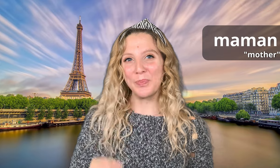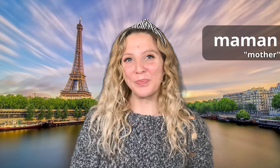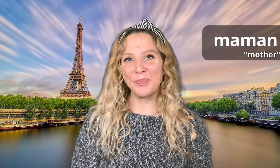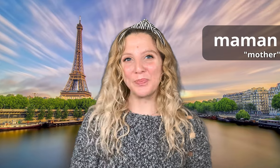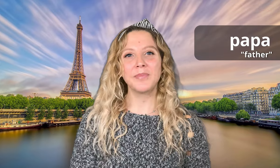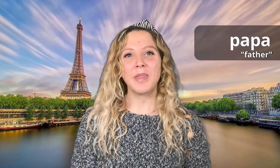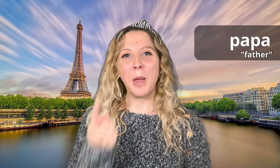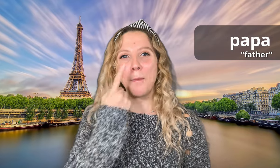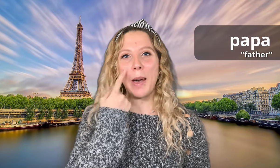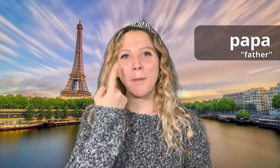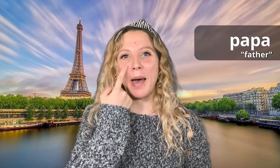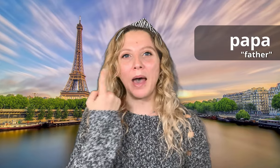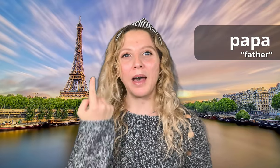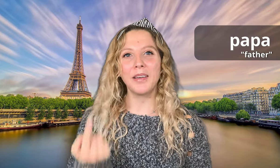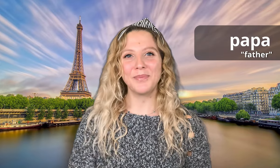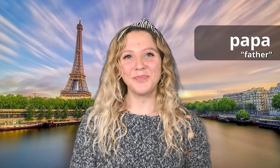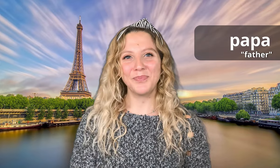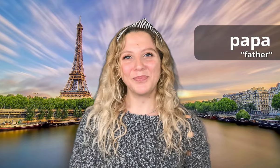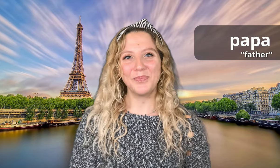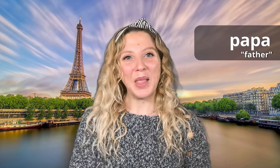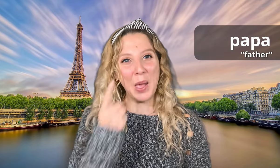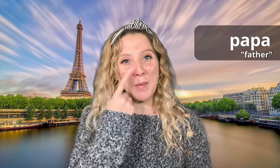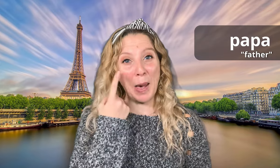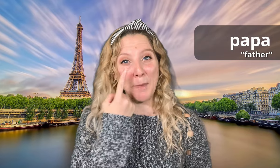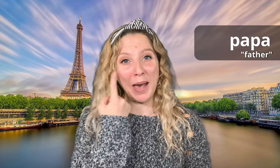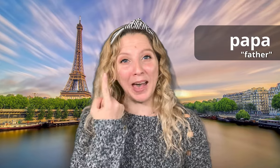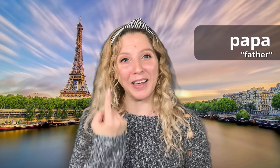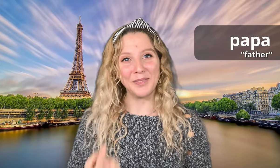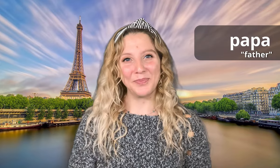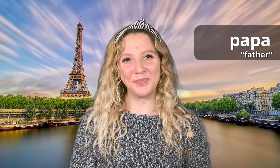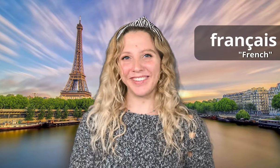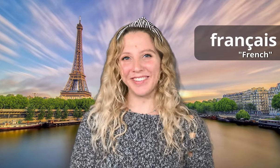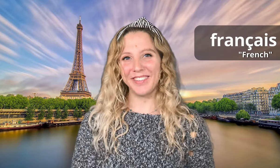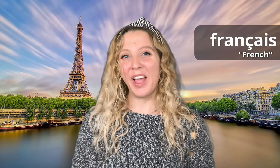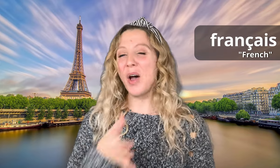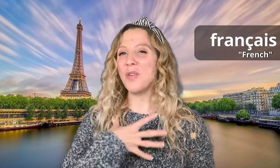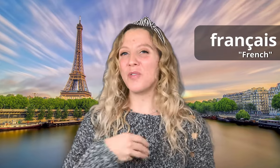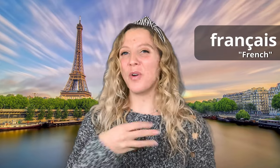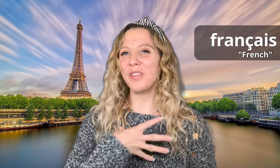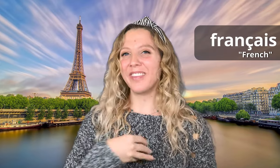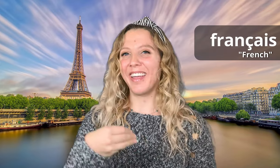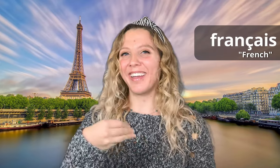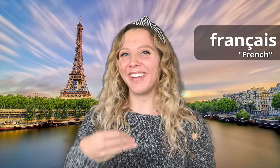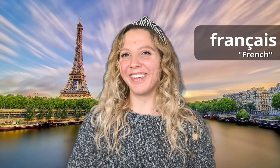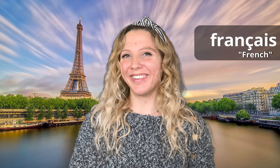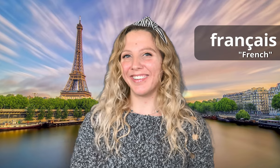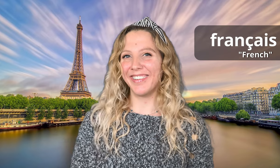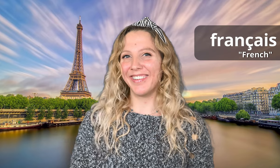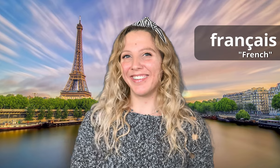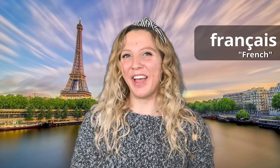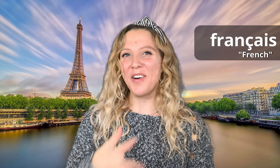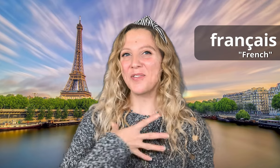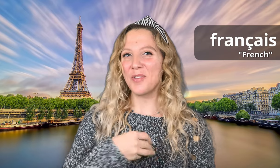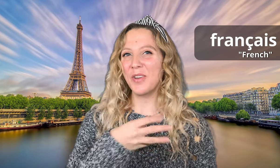Papa Papa Français Français